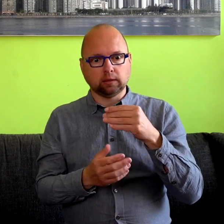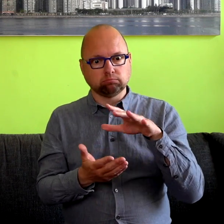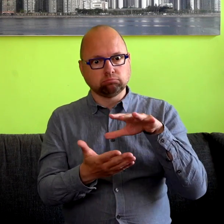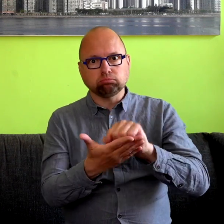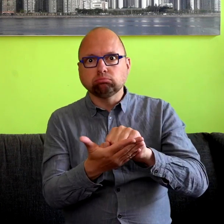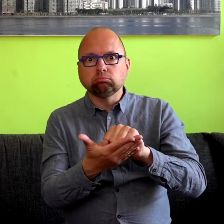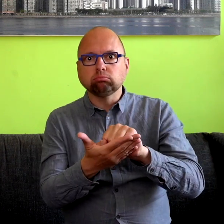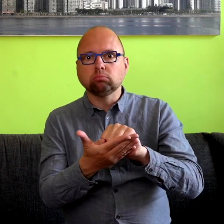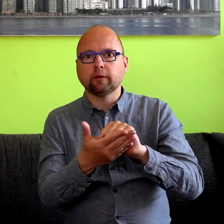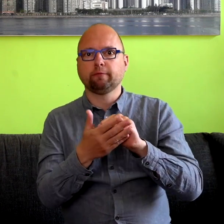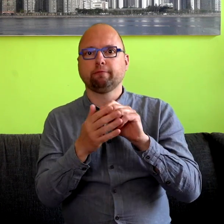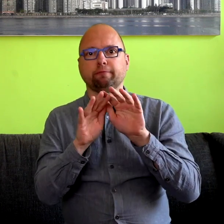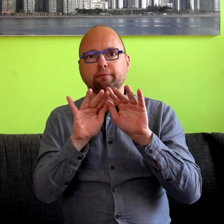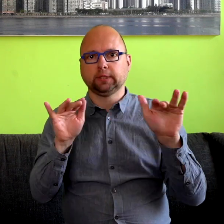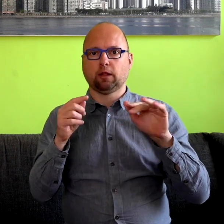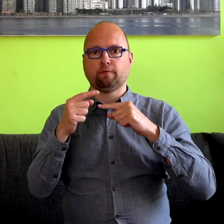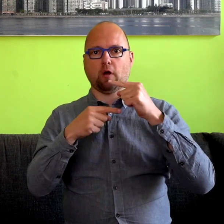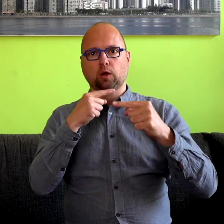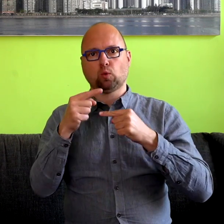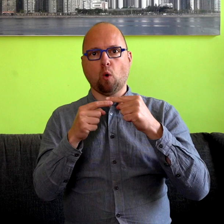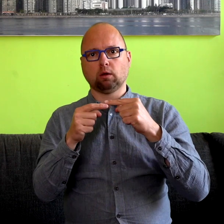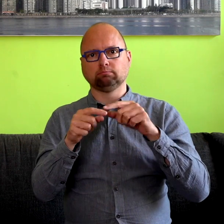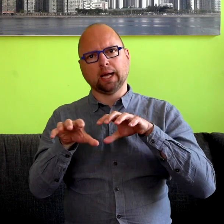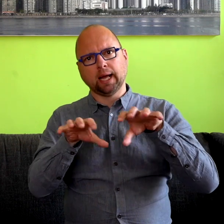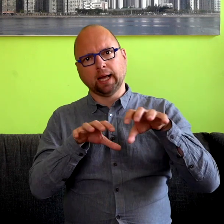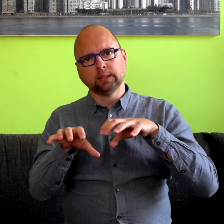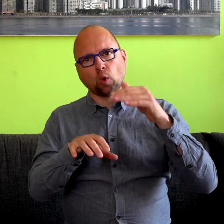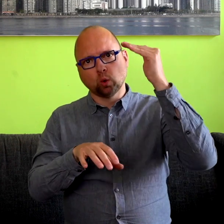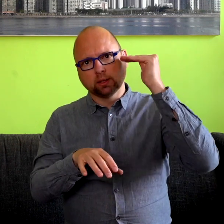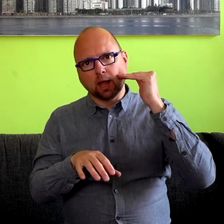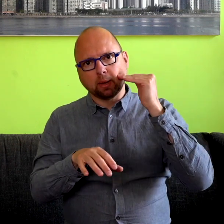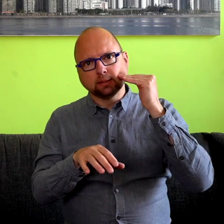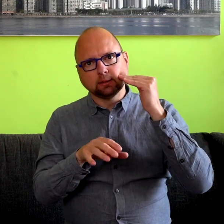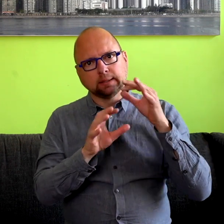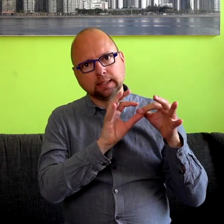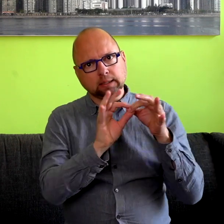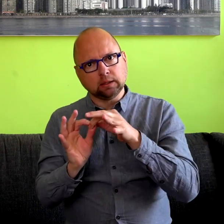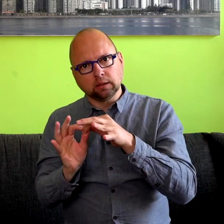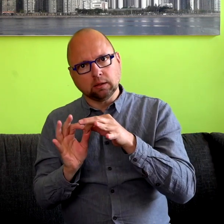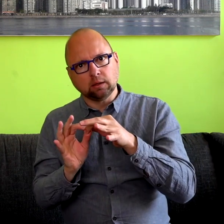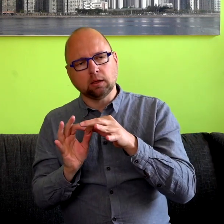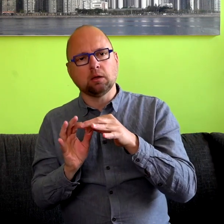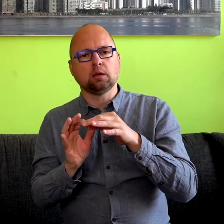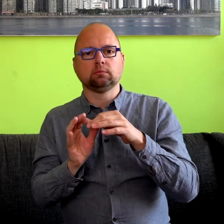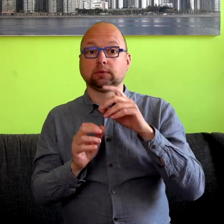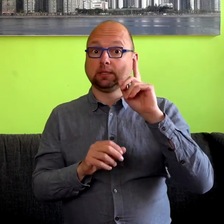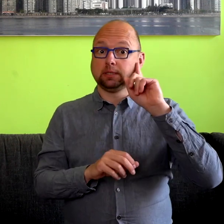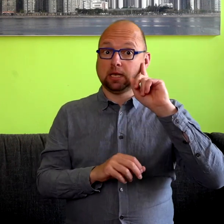factoren die bijdragen aan het risico op dementie, slechthorendheid op middelbare leeftijd,